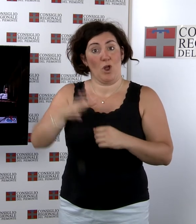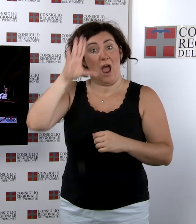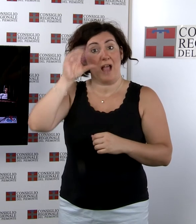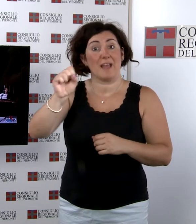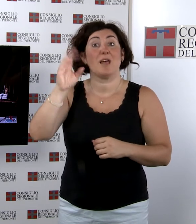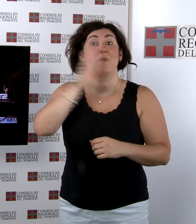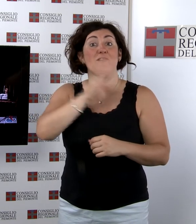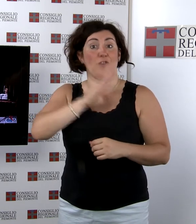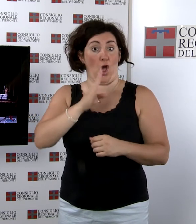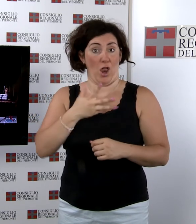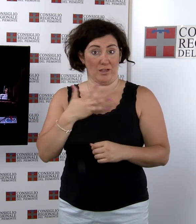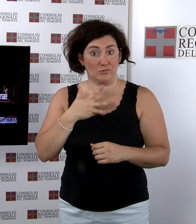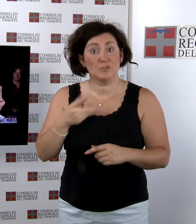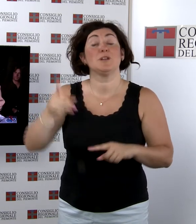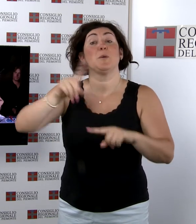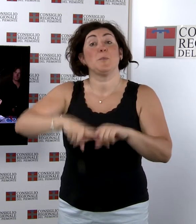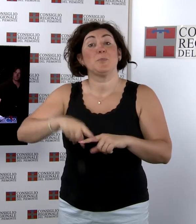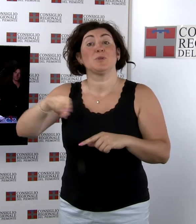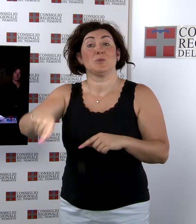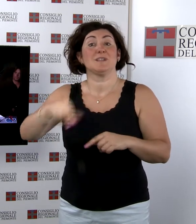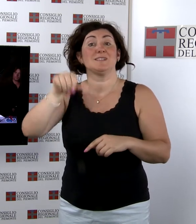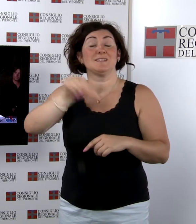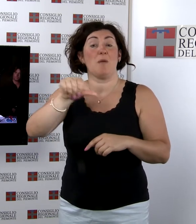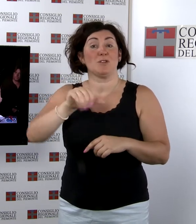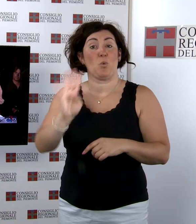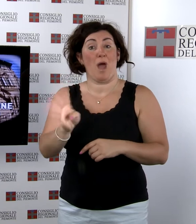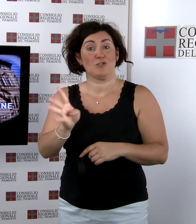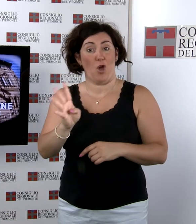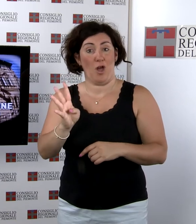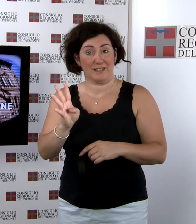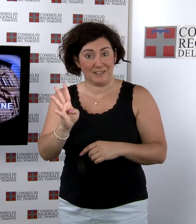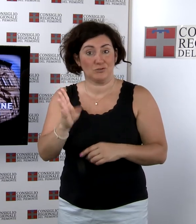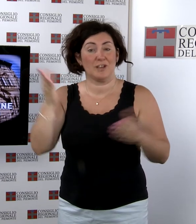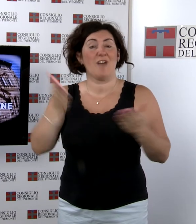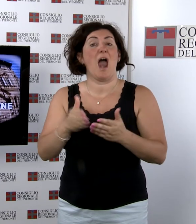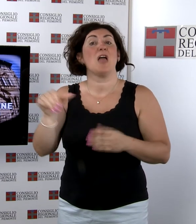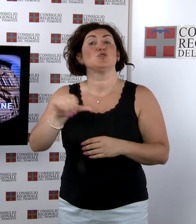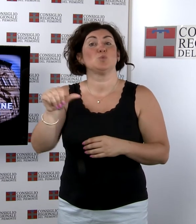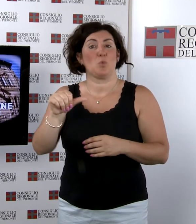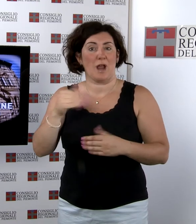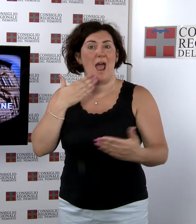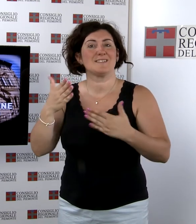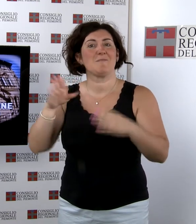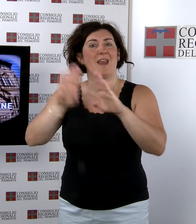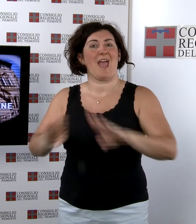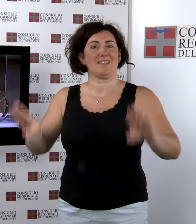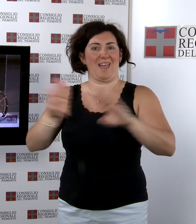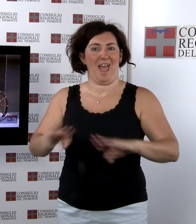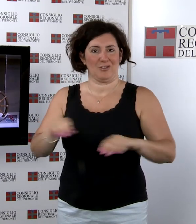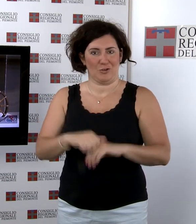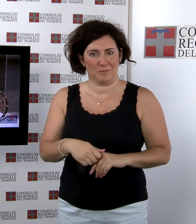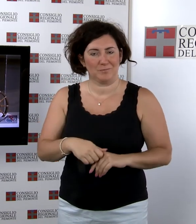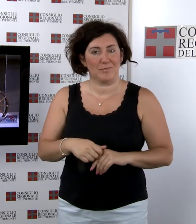sabato 14 a Rittana in Vallestura Con assemblea teatro Un secolo di locomozione in mostra a Candelo